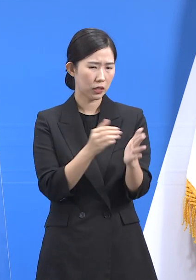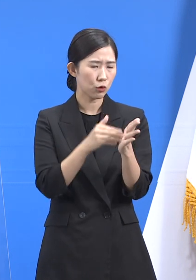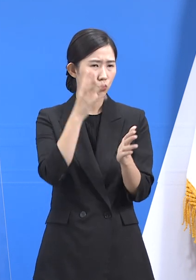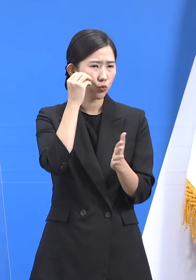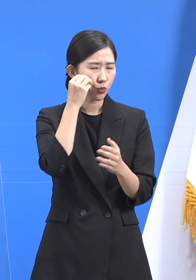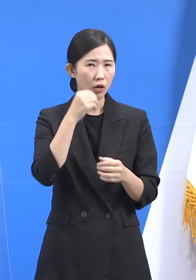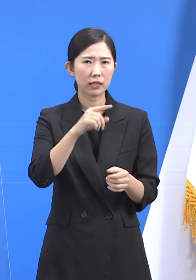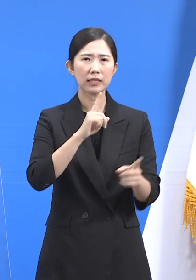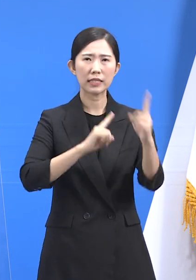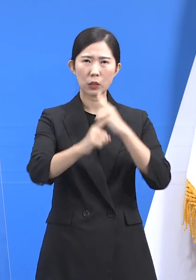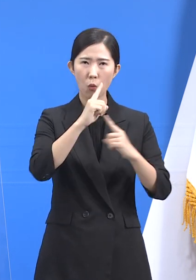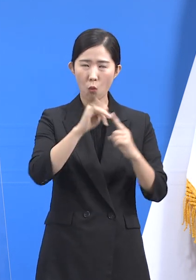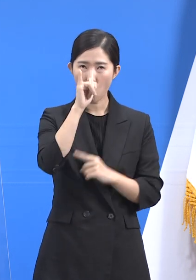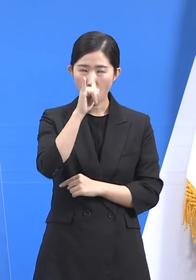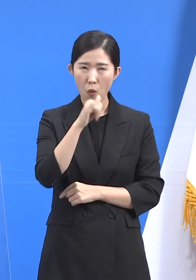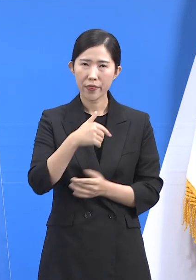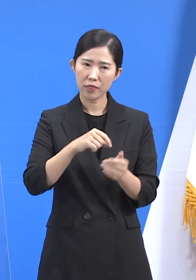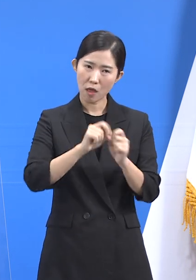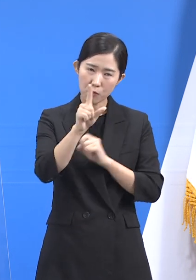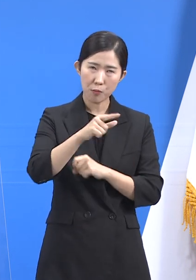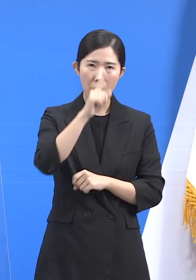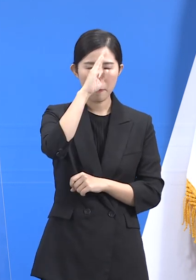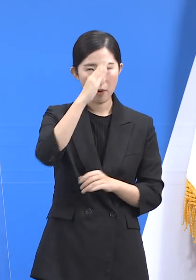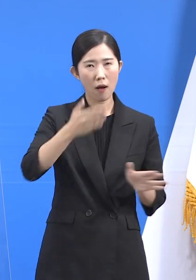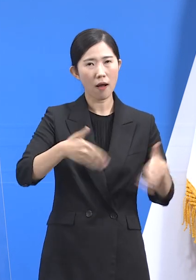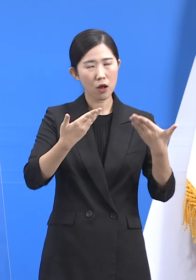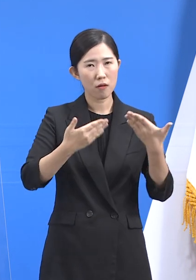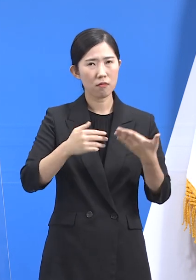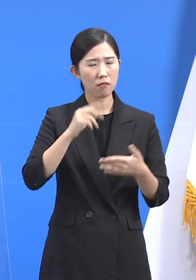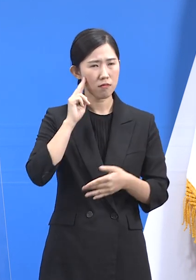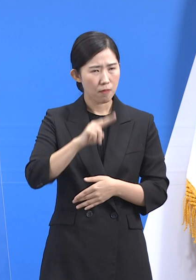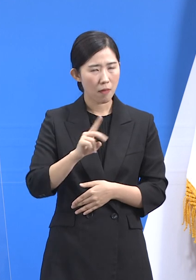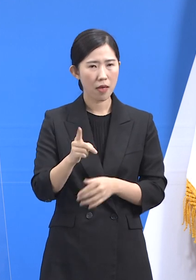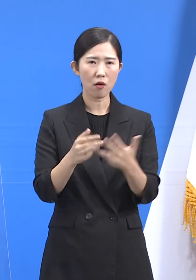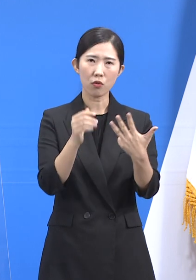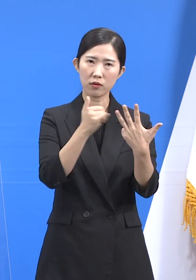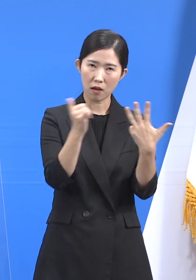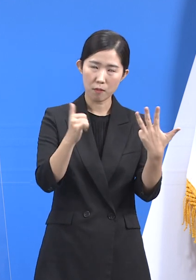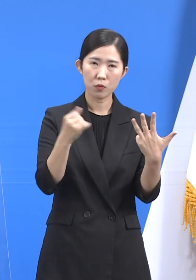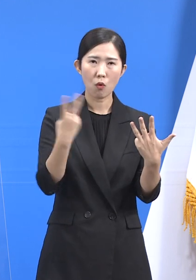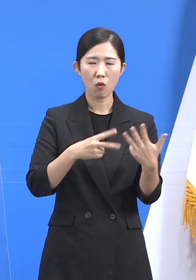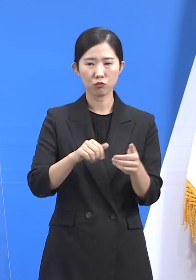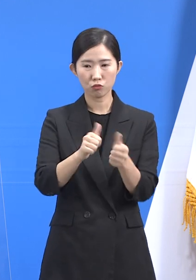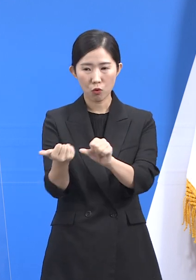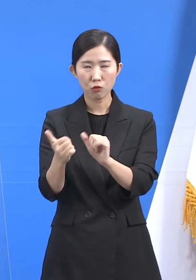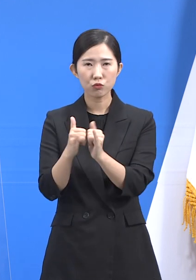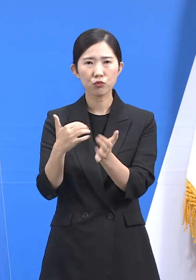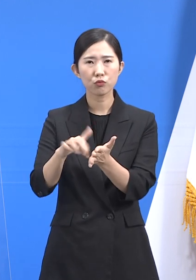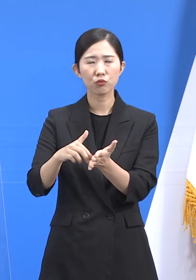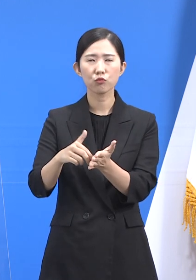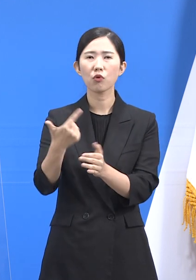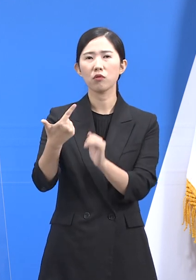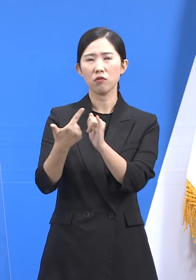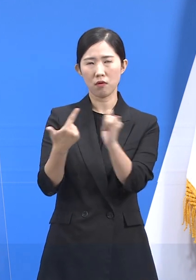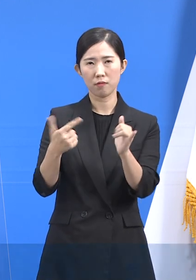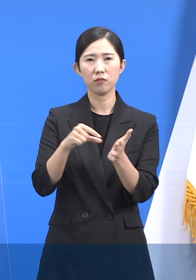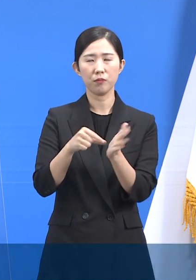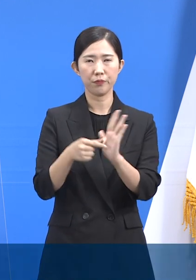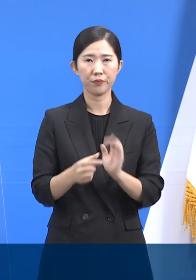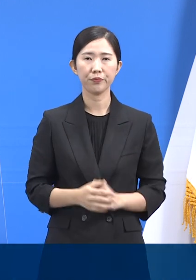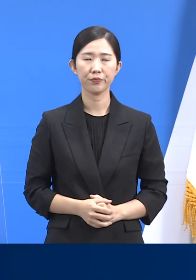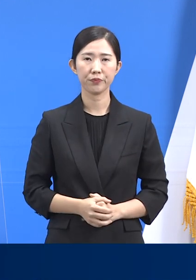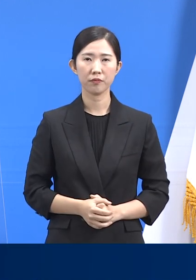대부분 경증 사례이며 중증 사례는 8건 사망 사례는 총 5건 보고되었습니다. 그리고